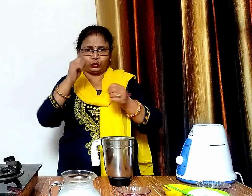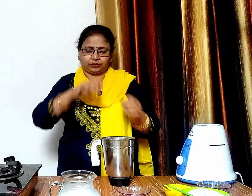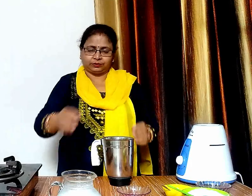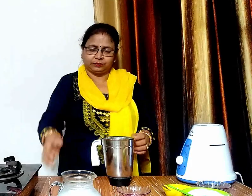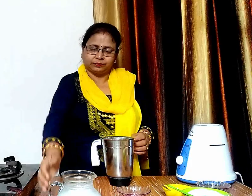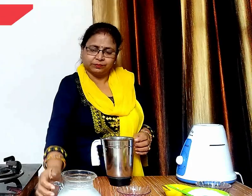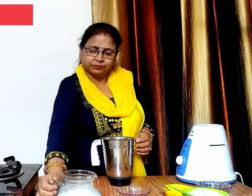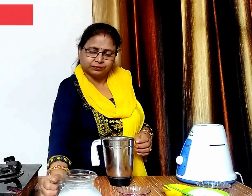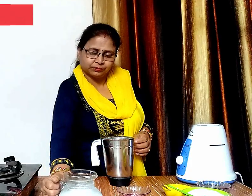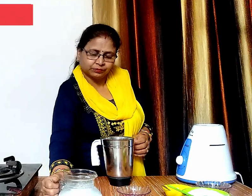थोड़ा सा दूर्थ